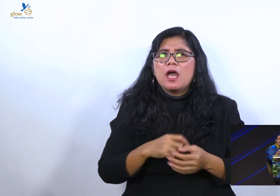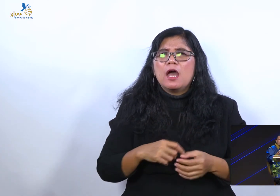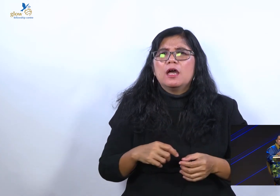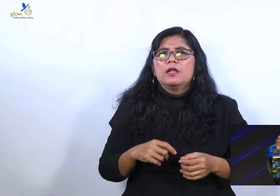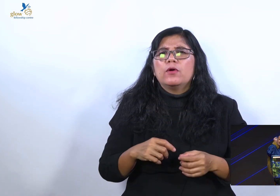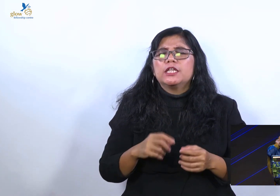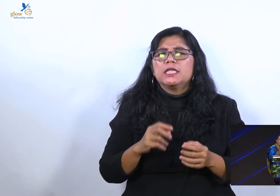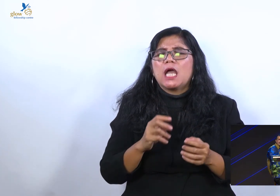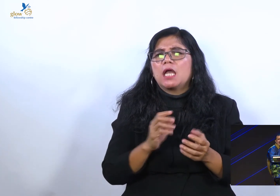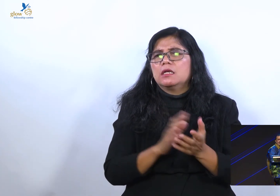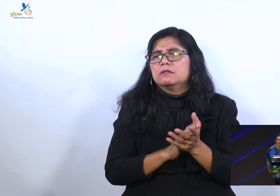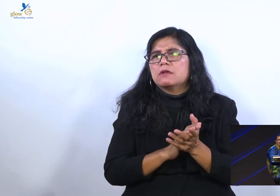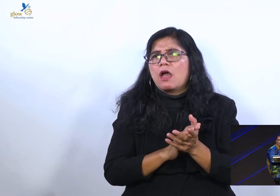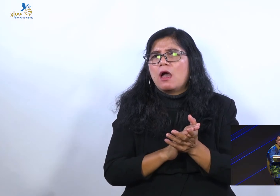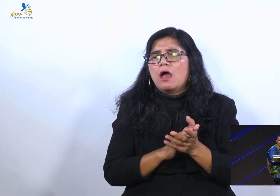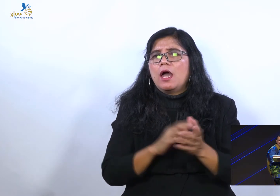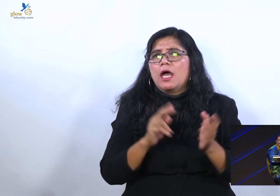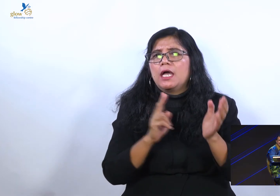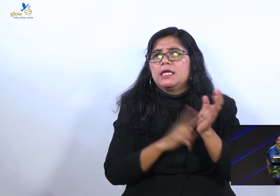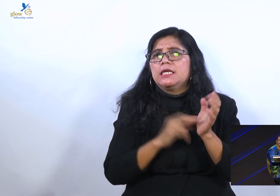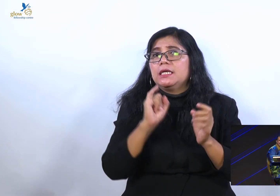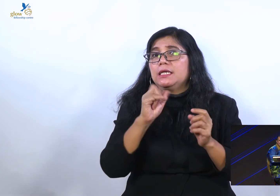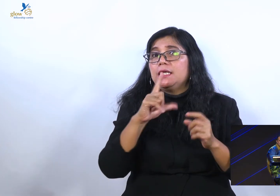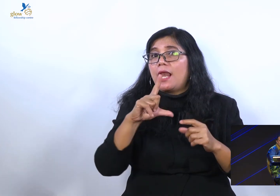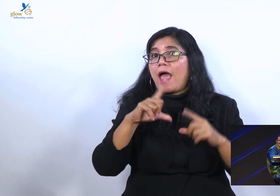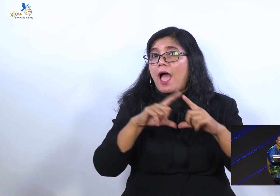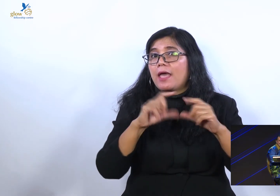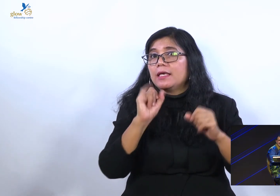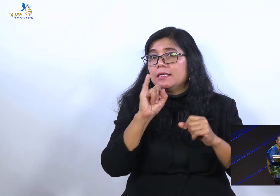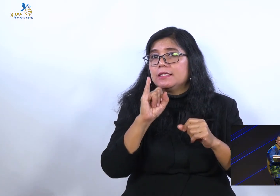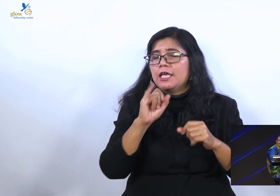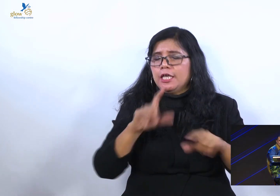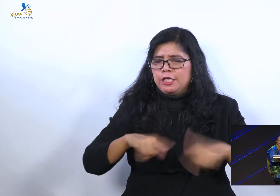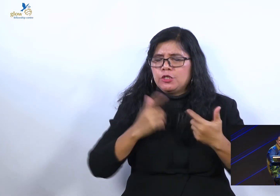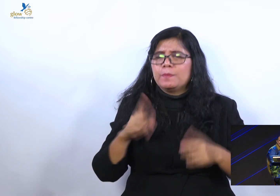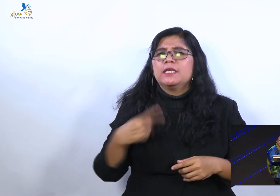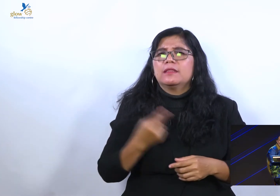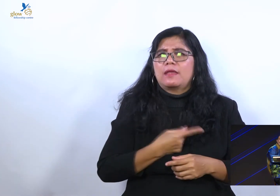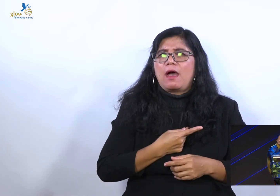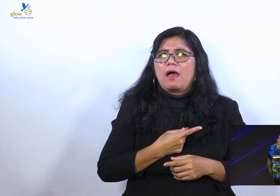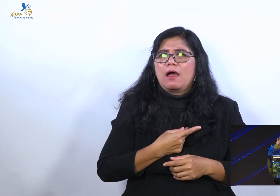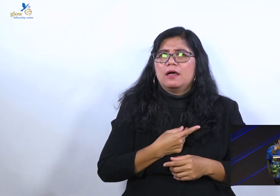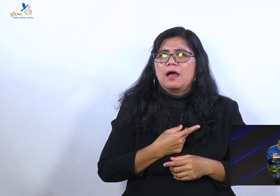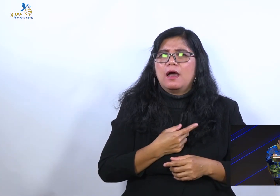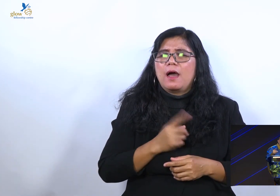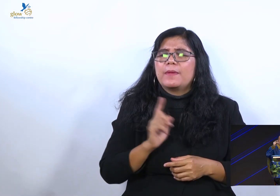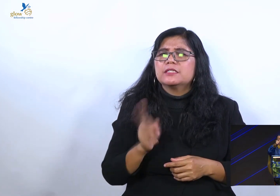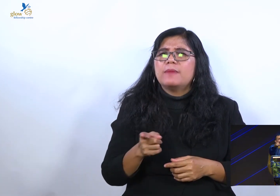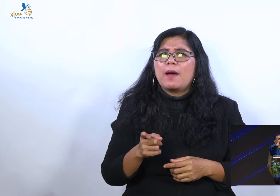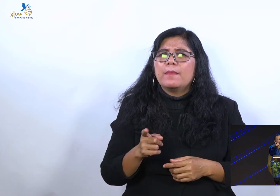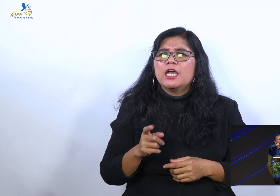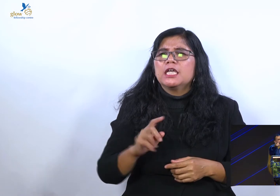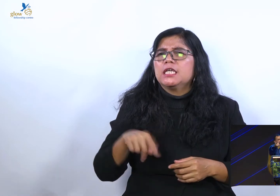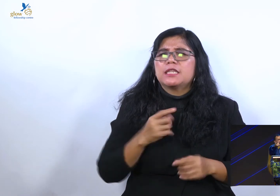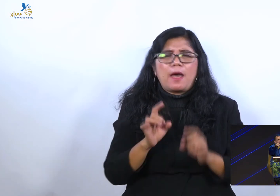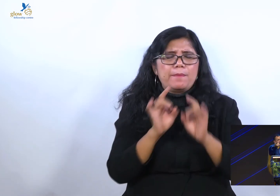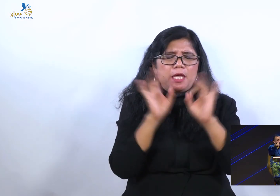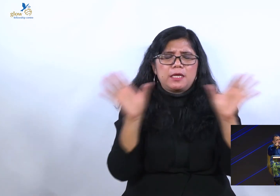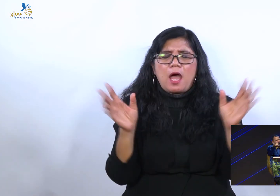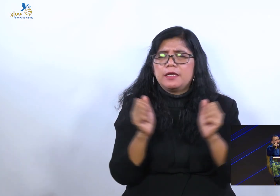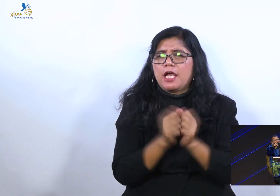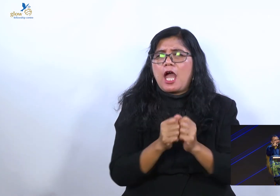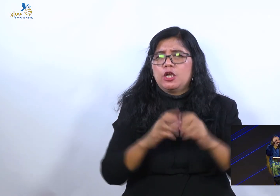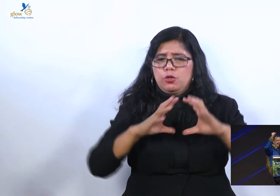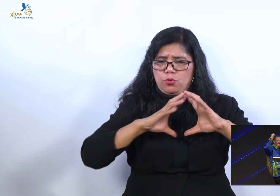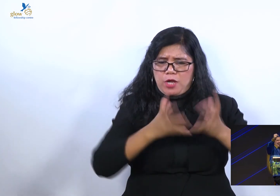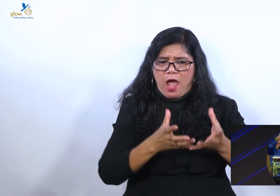nilai-nilai kehidupan yang kita pertahankan dalam hidup kita. Supaya kita gak jadi sama dengan dunia. Karena kita ada di dunia. Tapi kita bukan berasal